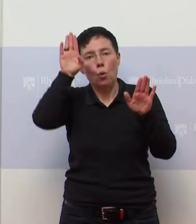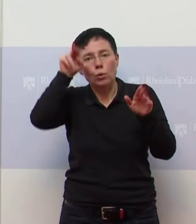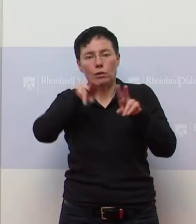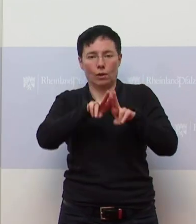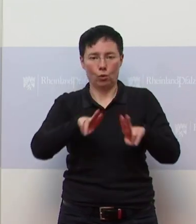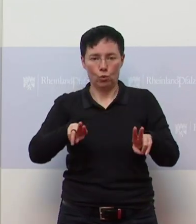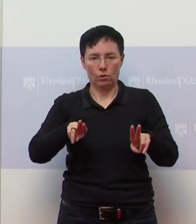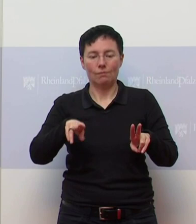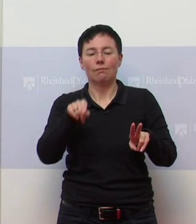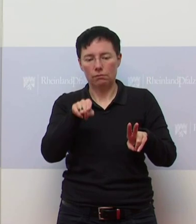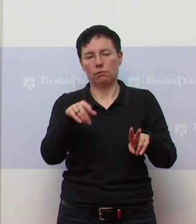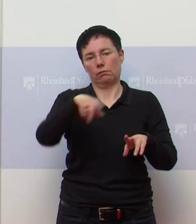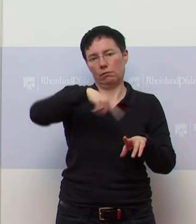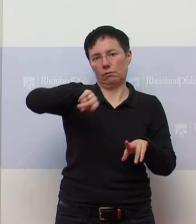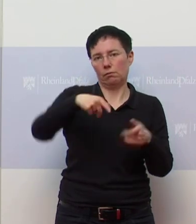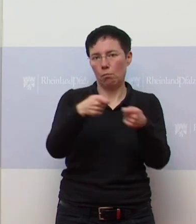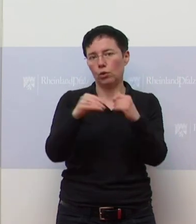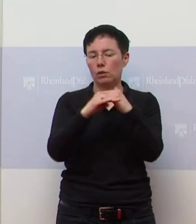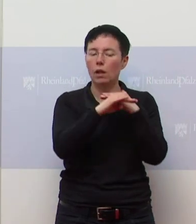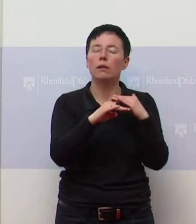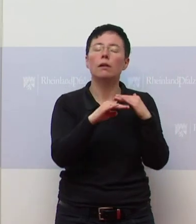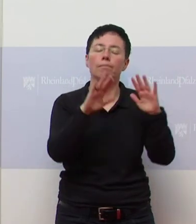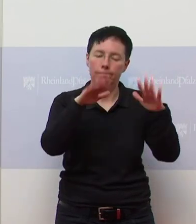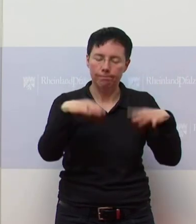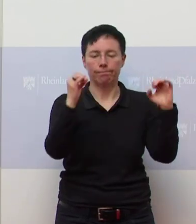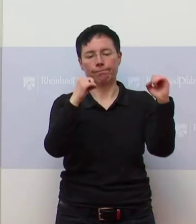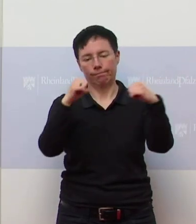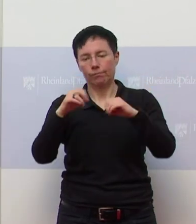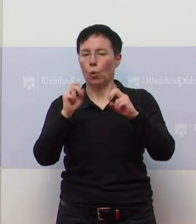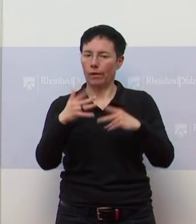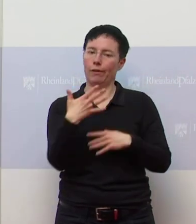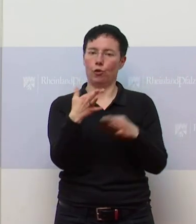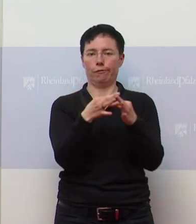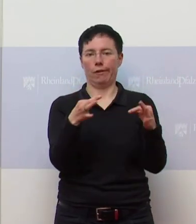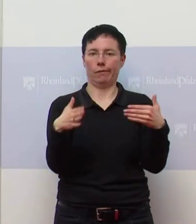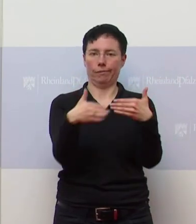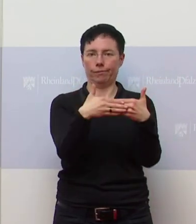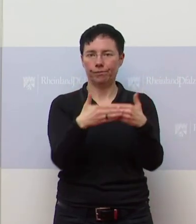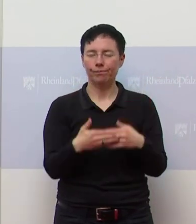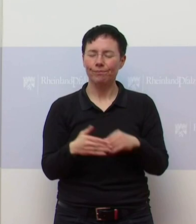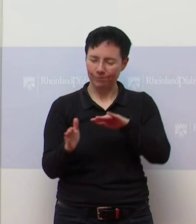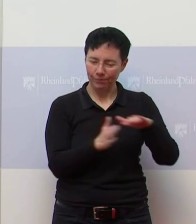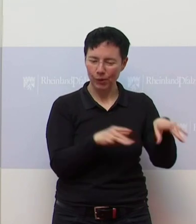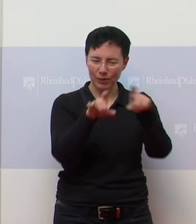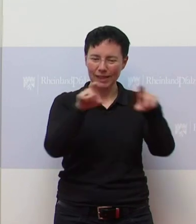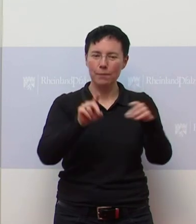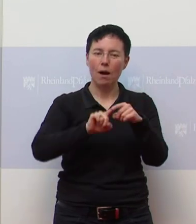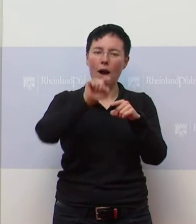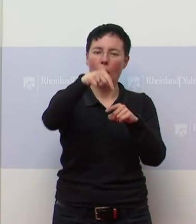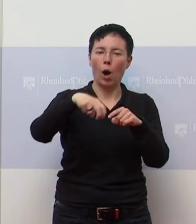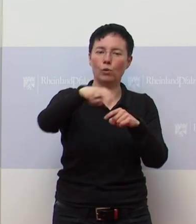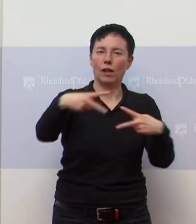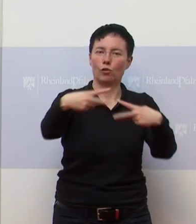Ende eben verständigt. Wir haben, was das Thema über 100 betrifft oder Ausgangssperre, das